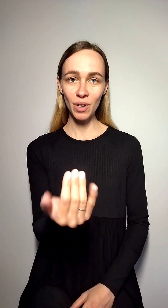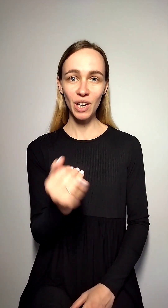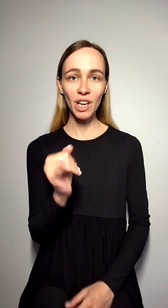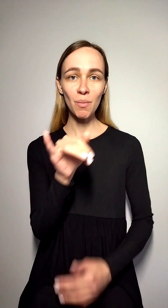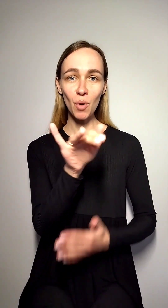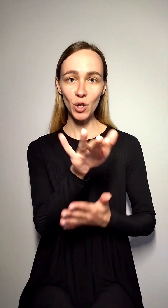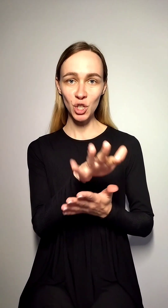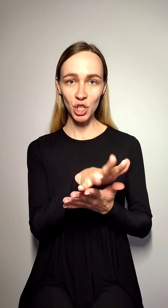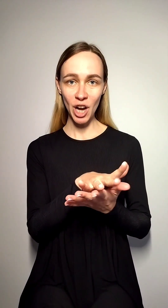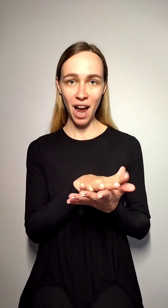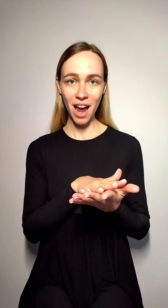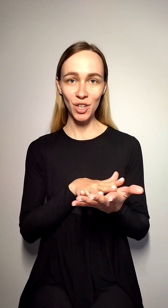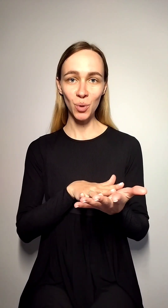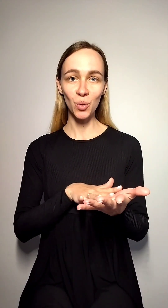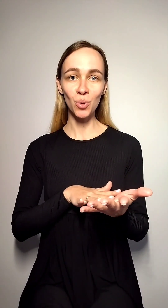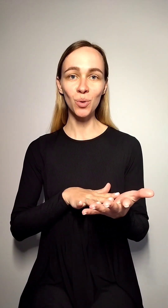і прощаю